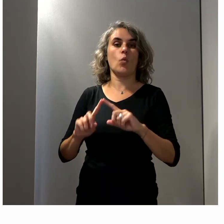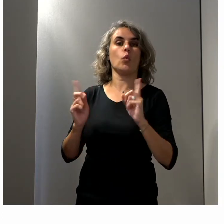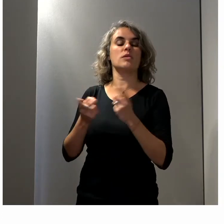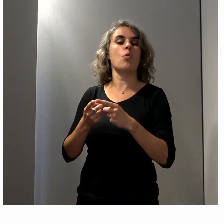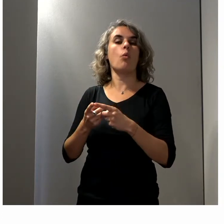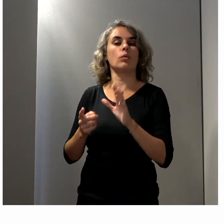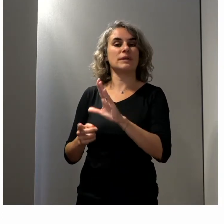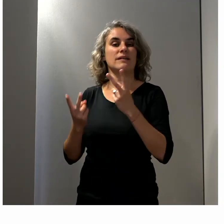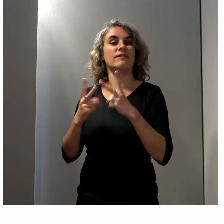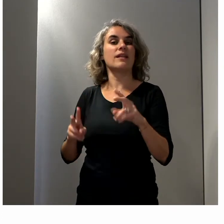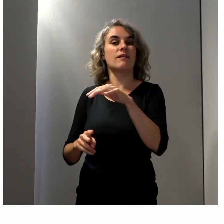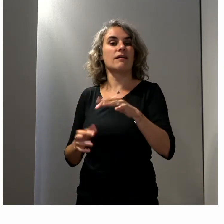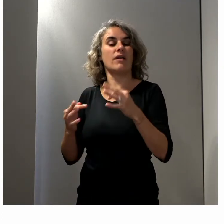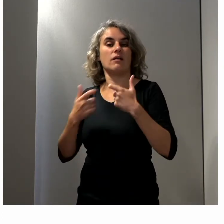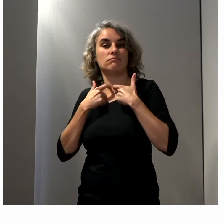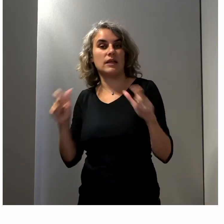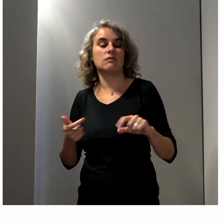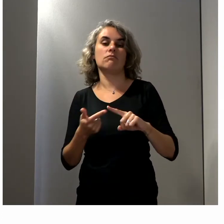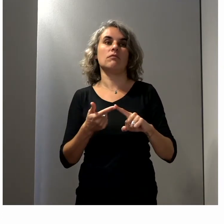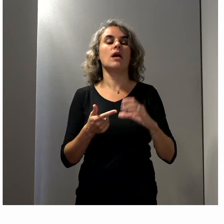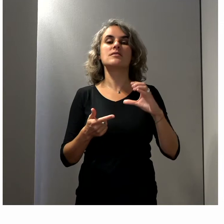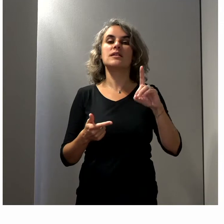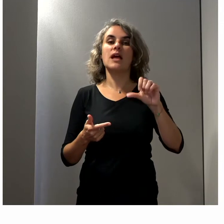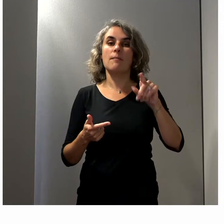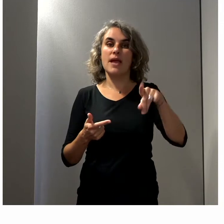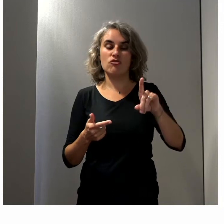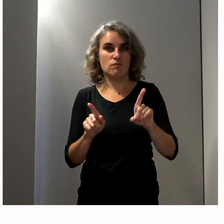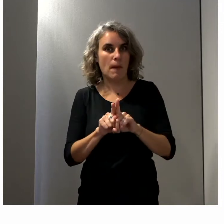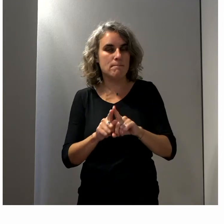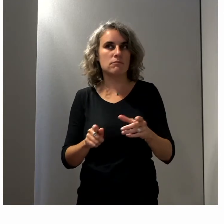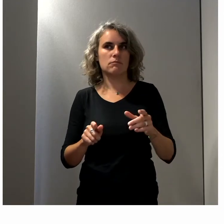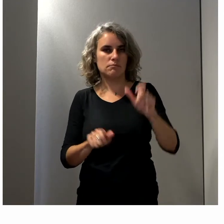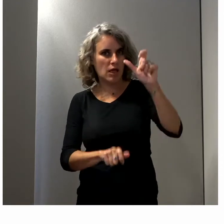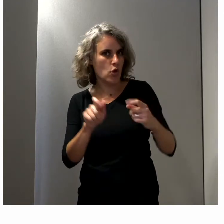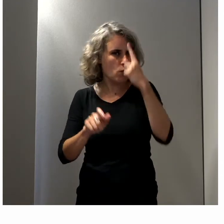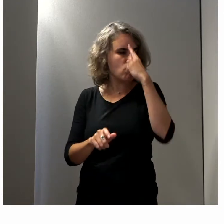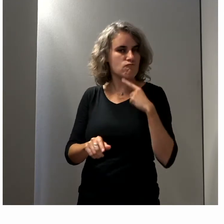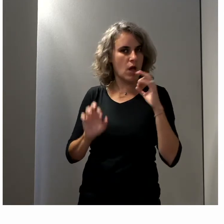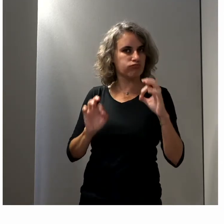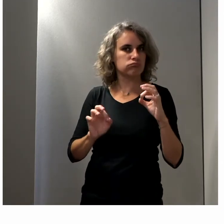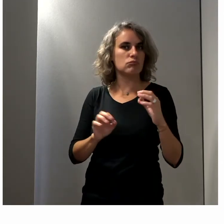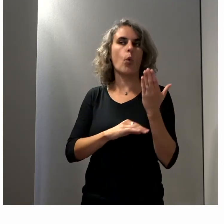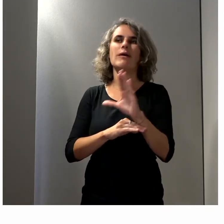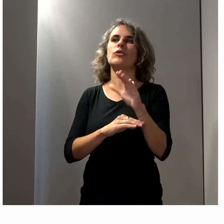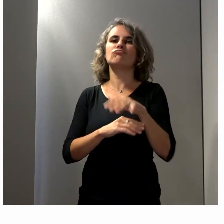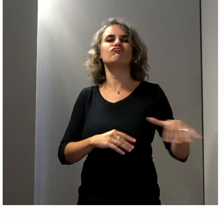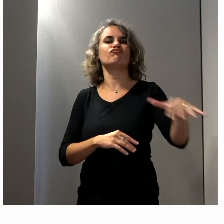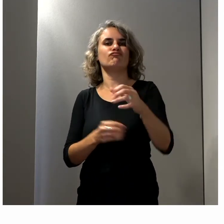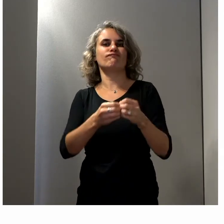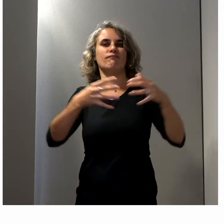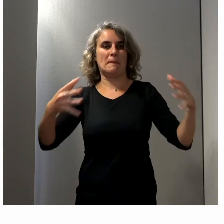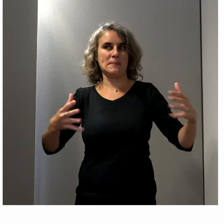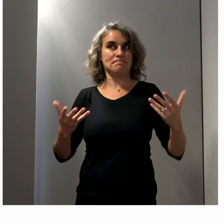d'accessibilité. C'est le cas dans les CDAPH. Comment on fait pour s'assurer d'une bonne représentativité ? Il n pas de recette magique,